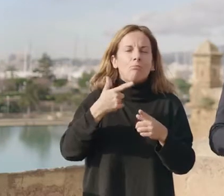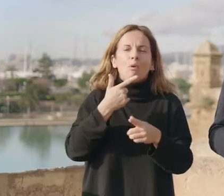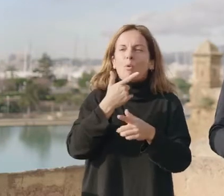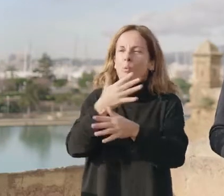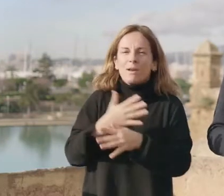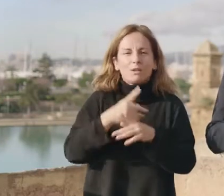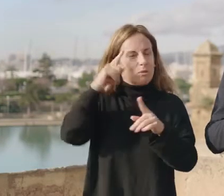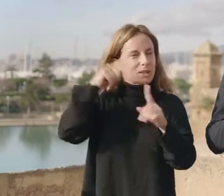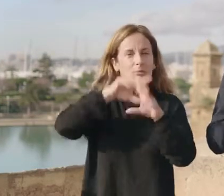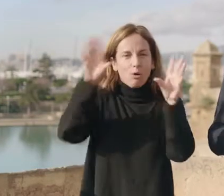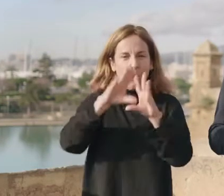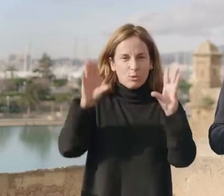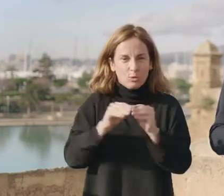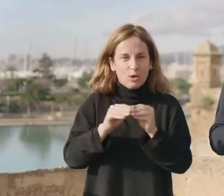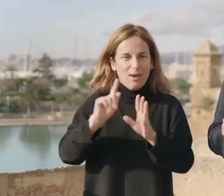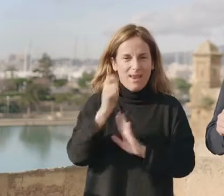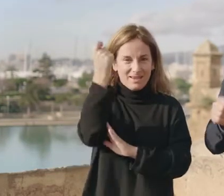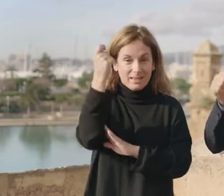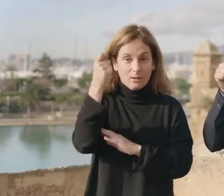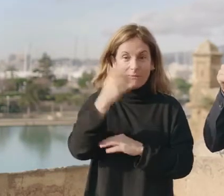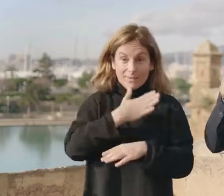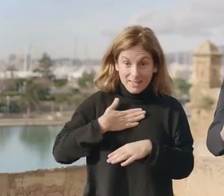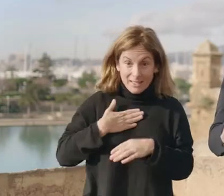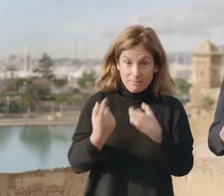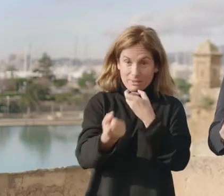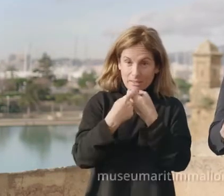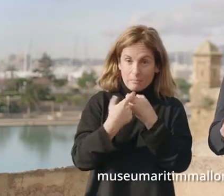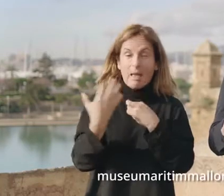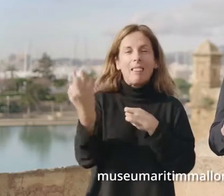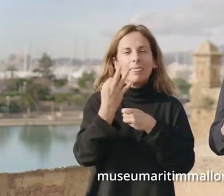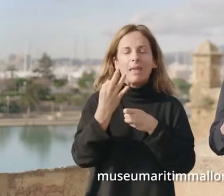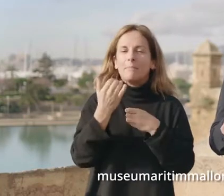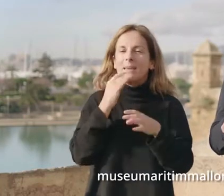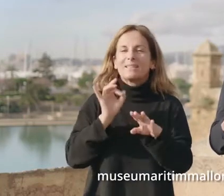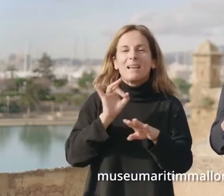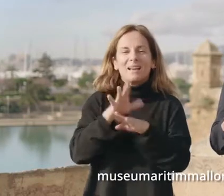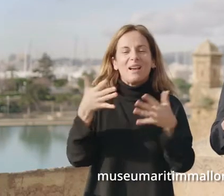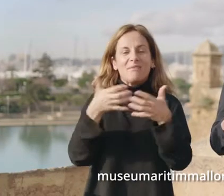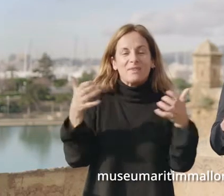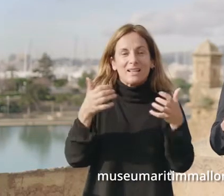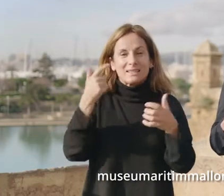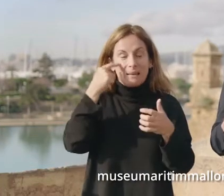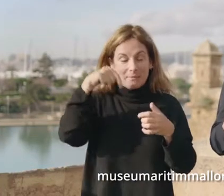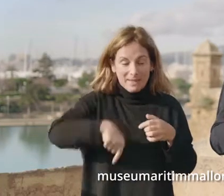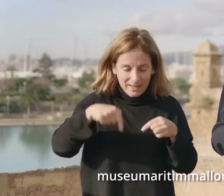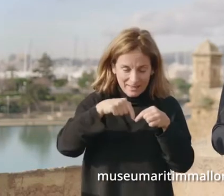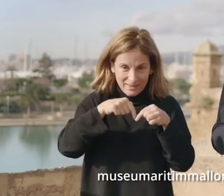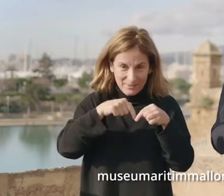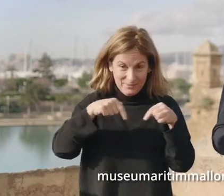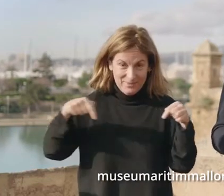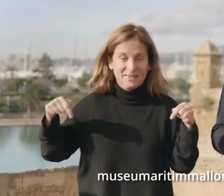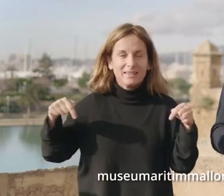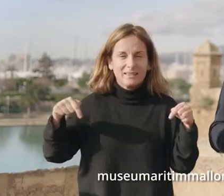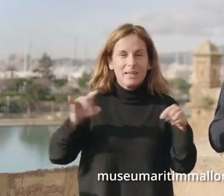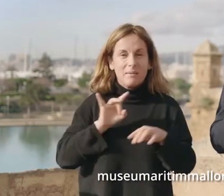bones conclusions. Si t'hi vols acostar, t'has d'escriure a museumarítim mallorca18 arroba gmail